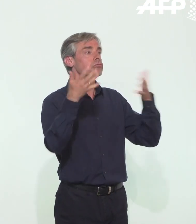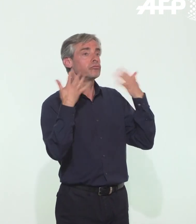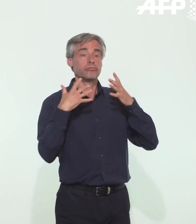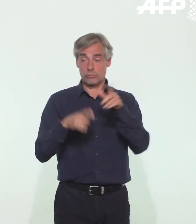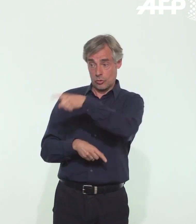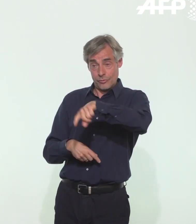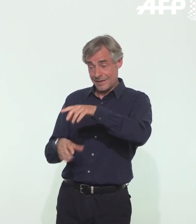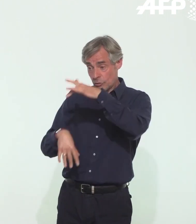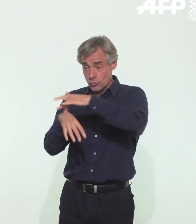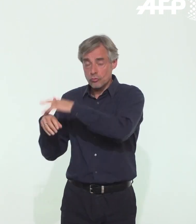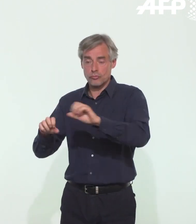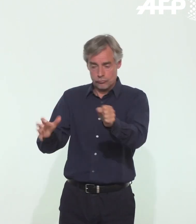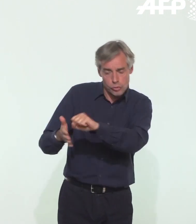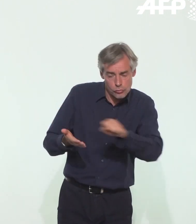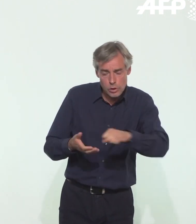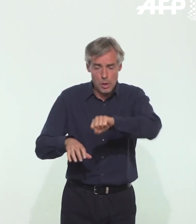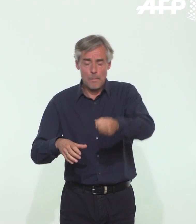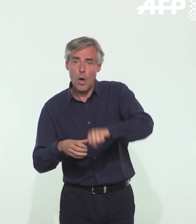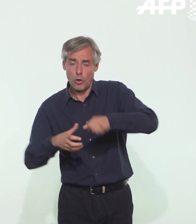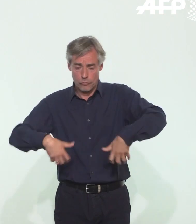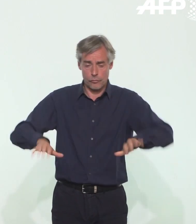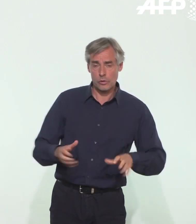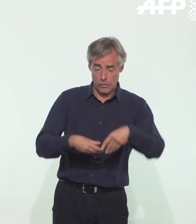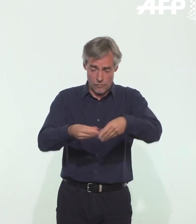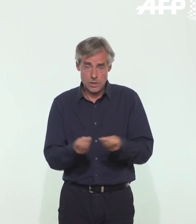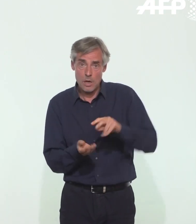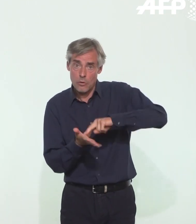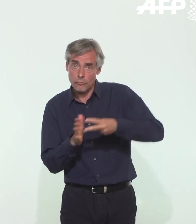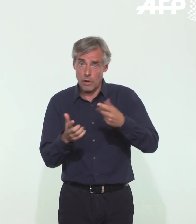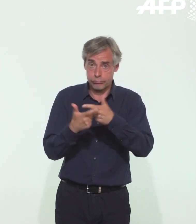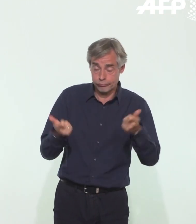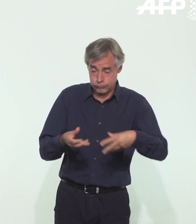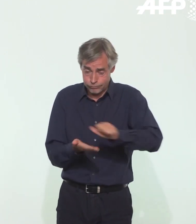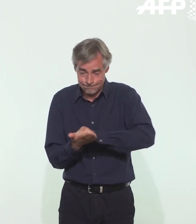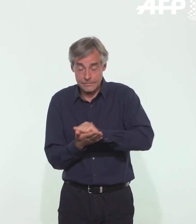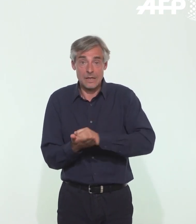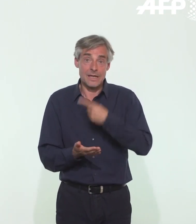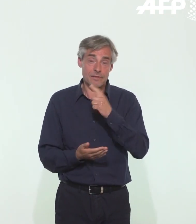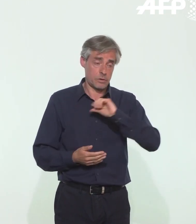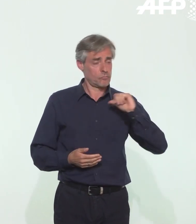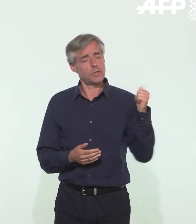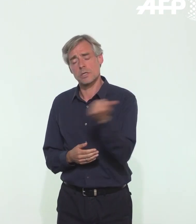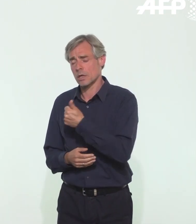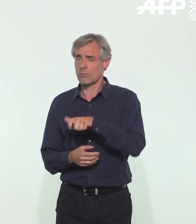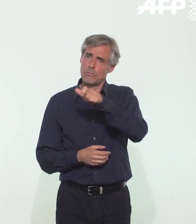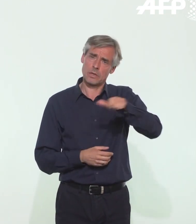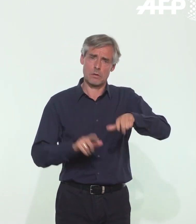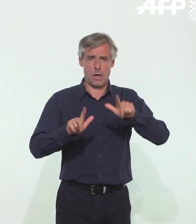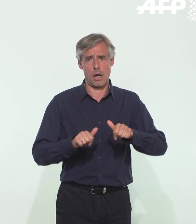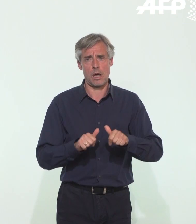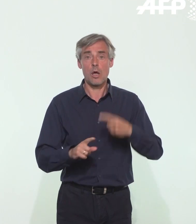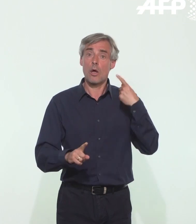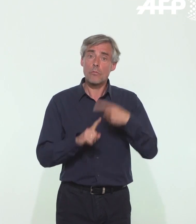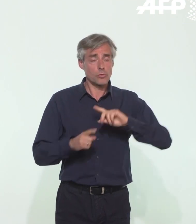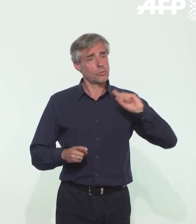visiteur a pu toucher, poignée de porte, fauteuil, et vaisselle. Cette réalité implique donc de la part de chaque individu et de la